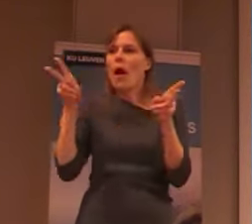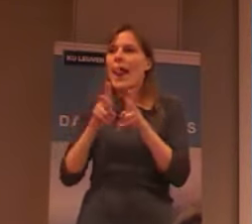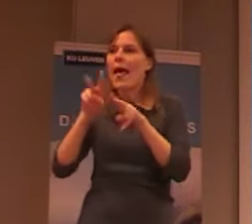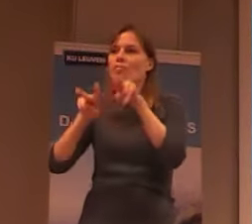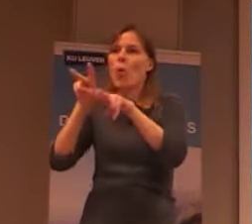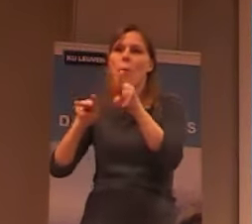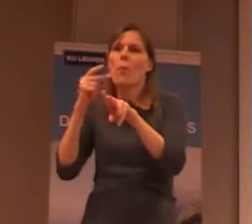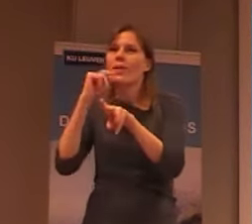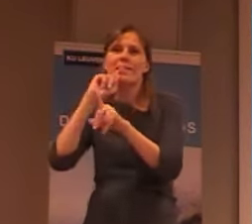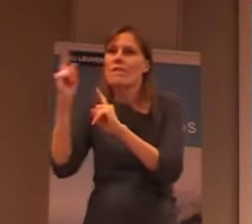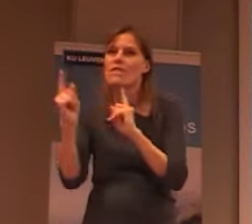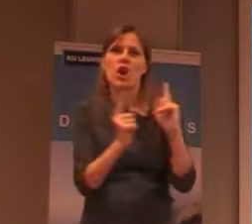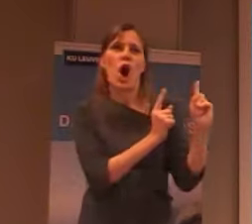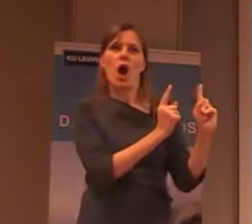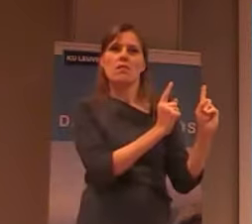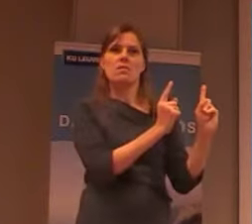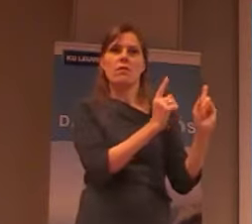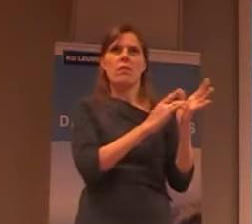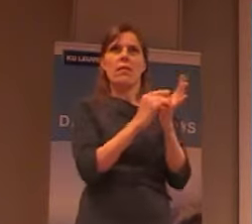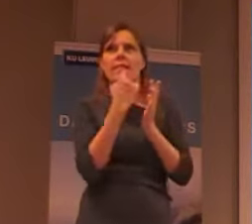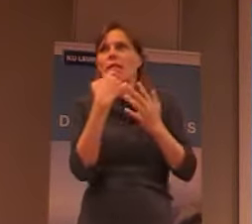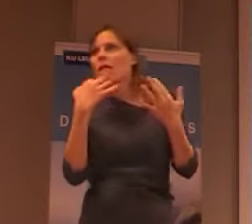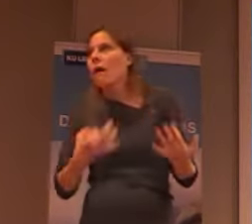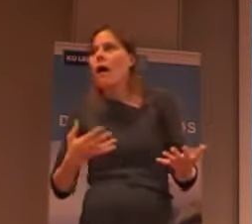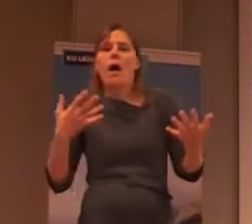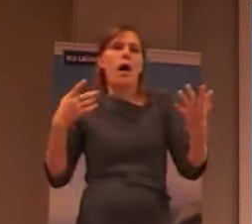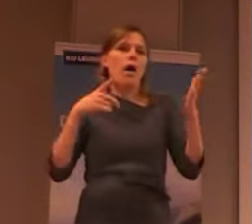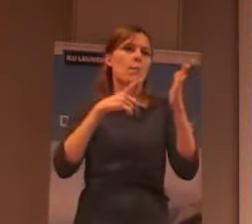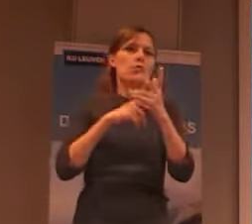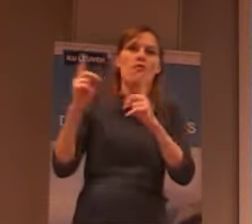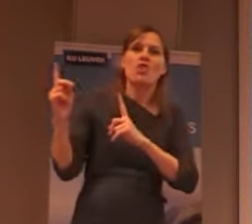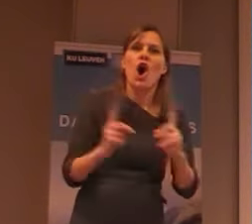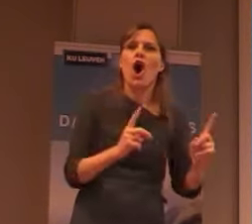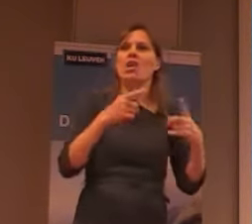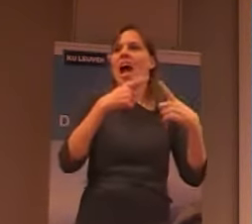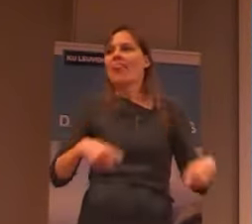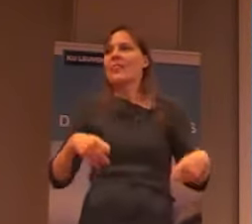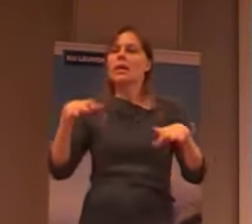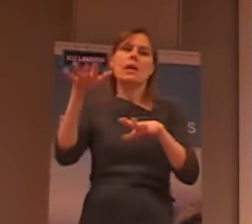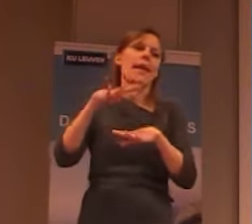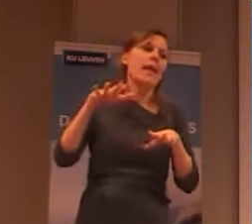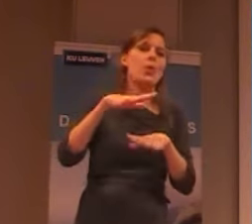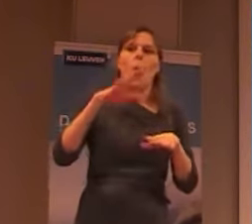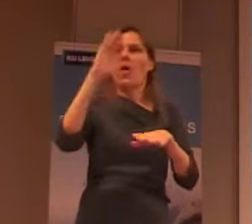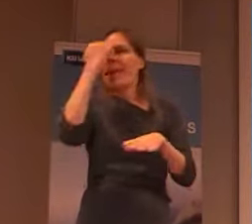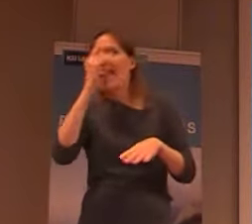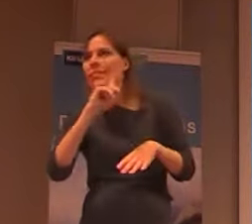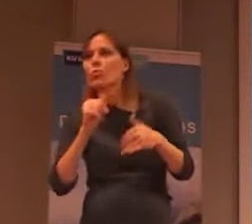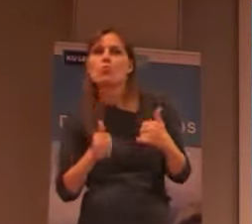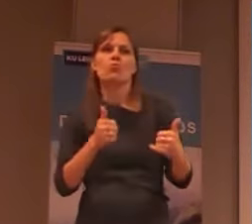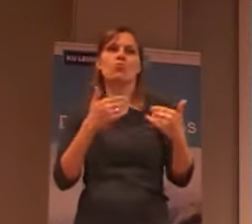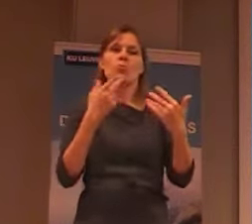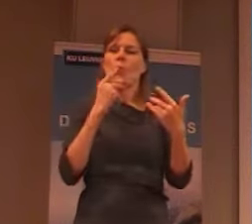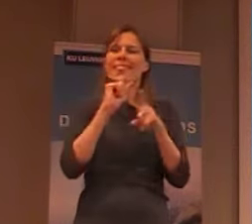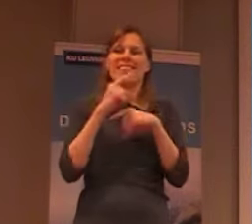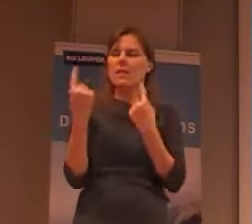die willen dat niet naartoe verhuizen. Want ze zeggen, ja, dan zitten we, we moeten verhuizen in een andere regio, waar we niet thuis zijn, en willen daar